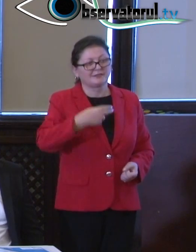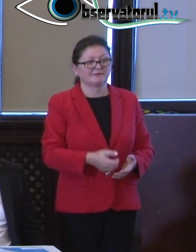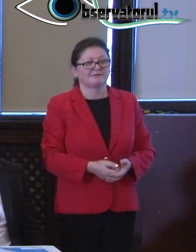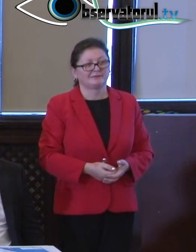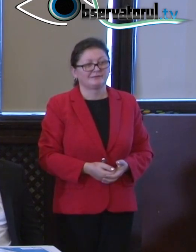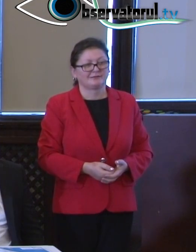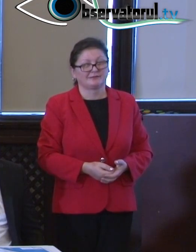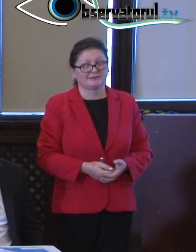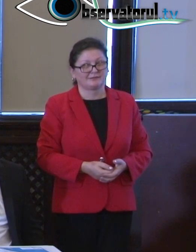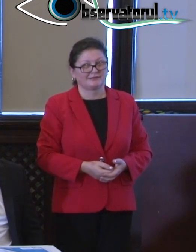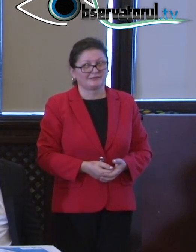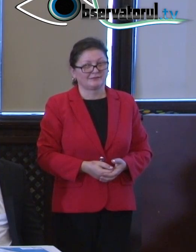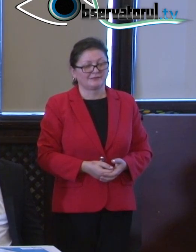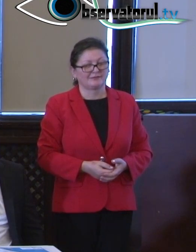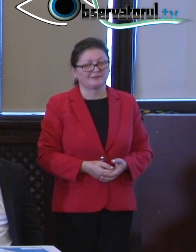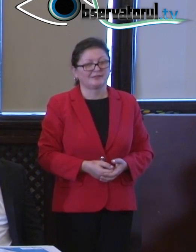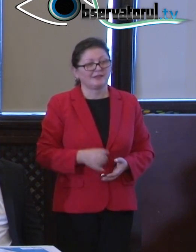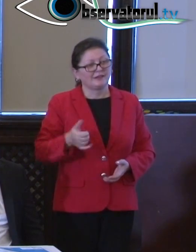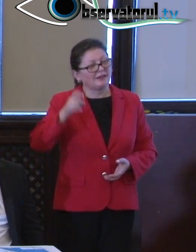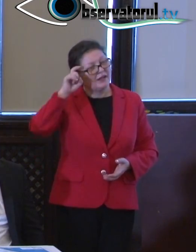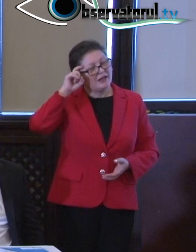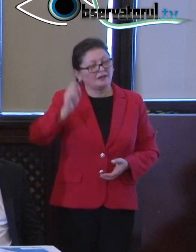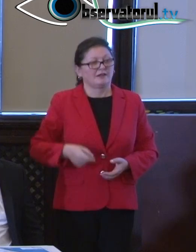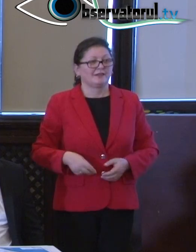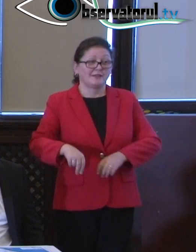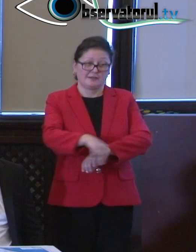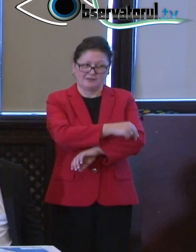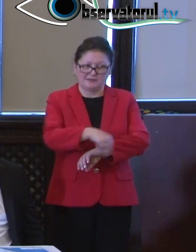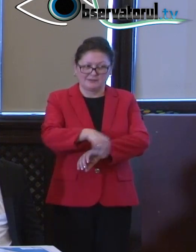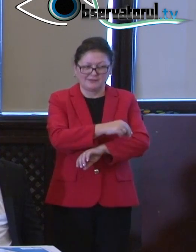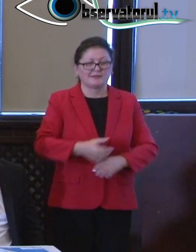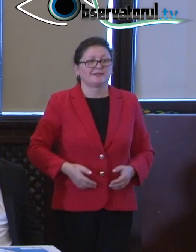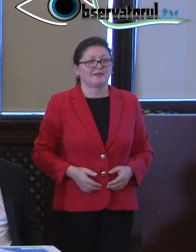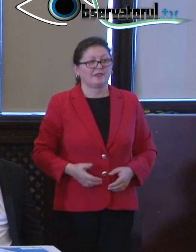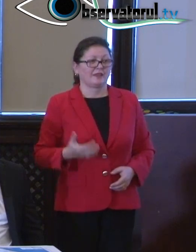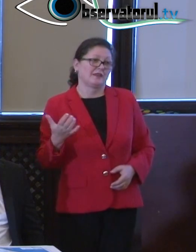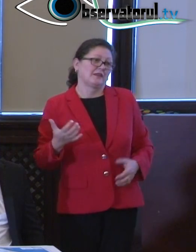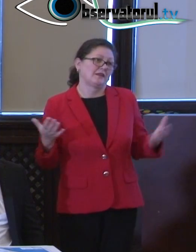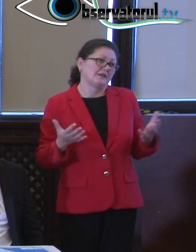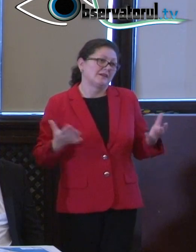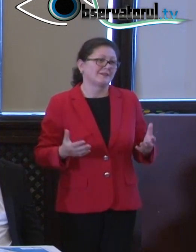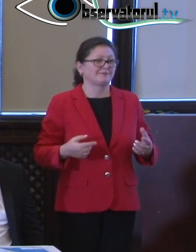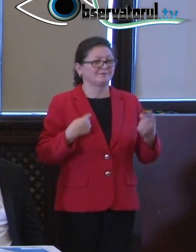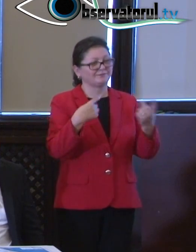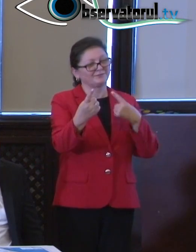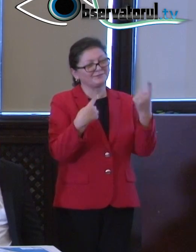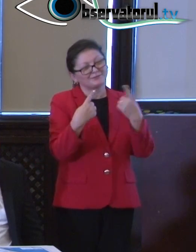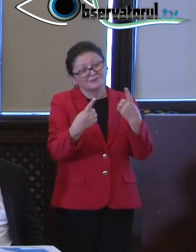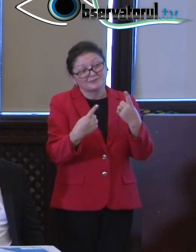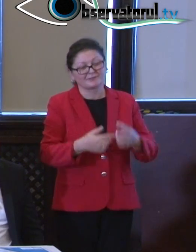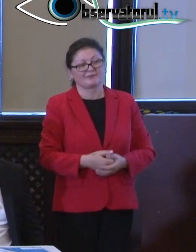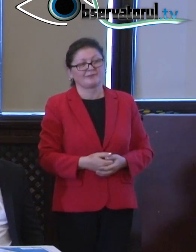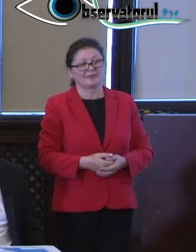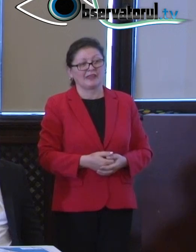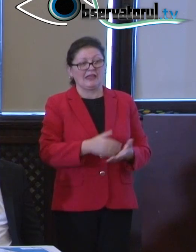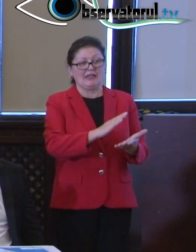noi. Și cred că acest proiect care este în dezbatere înseamnă,